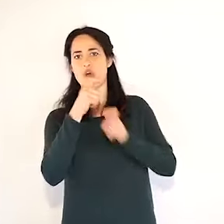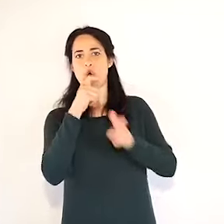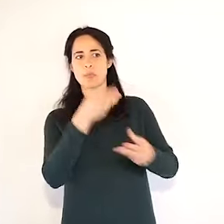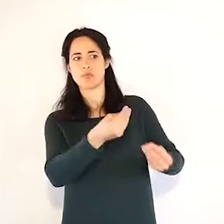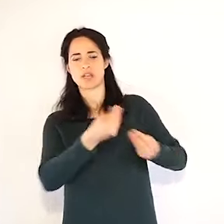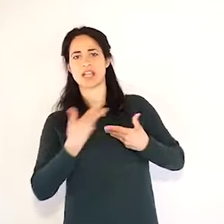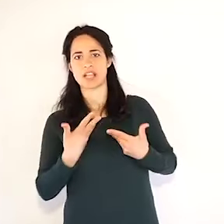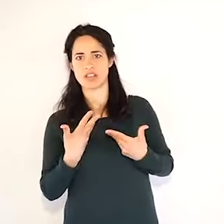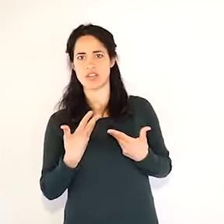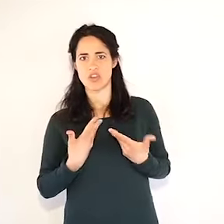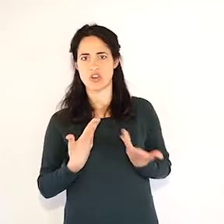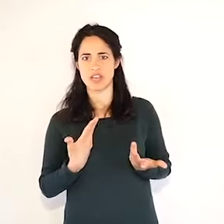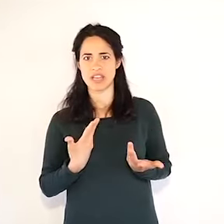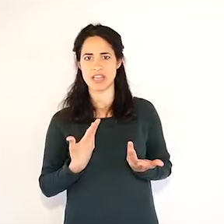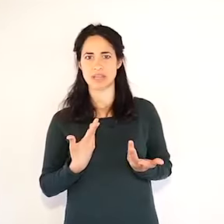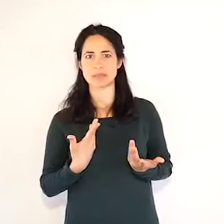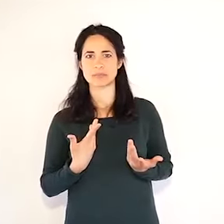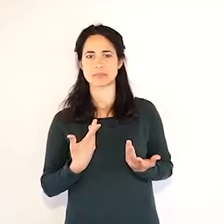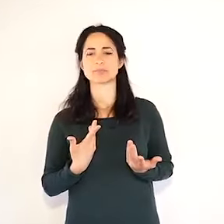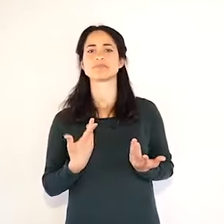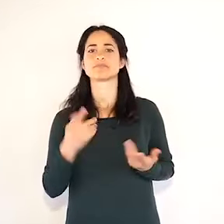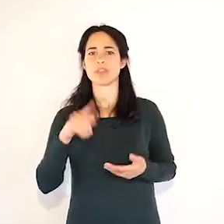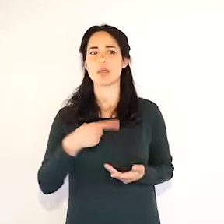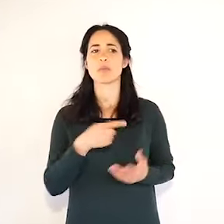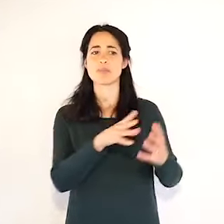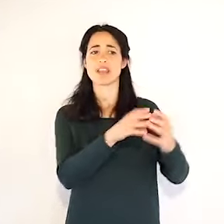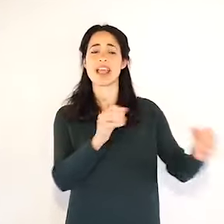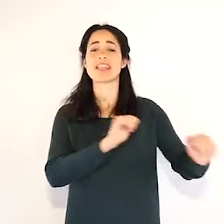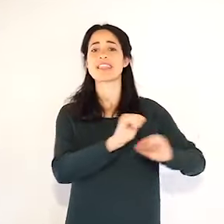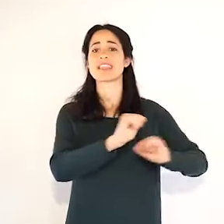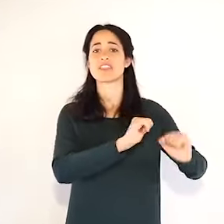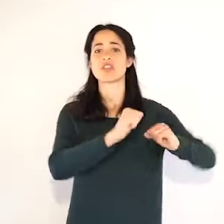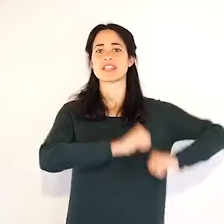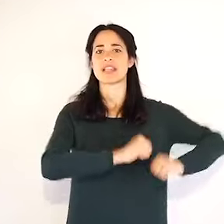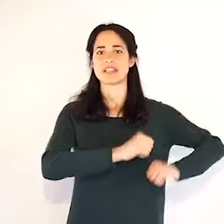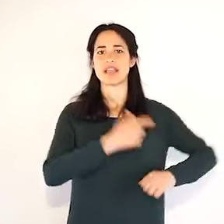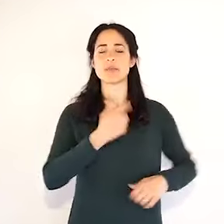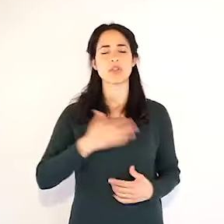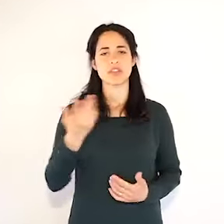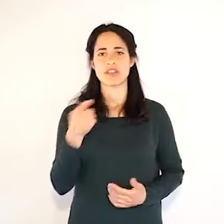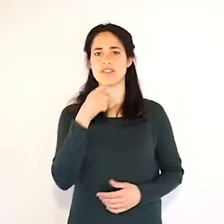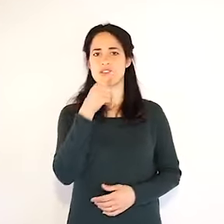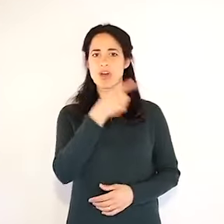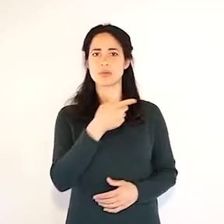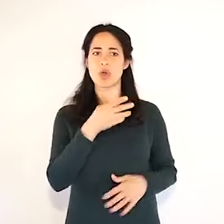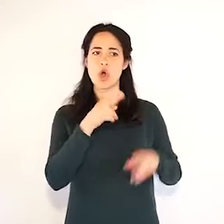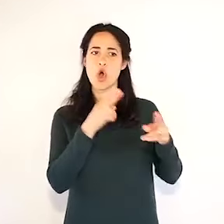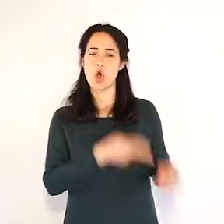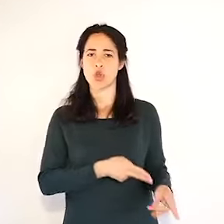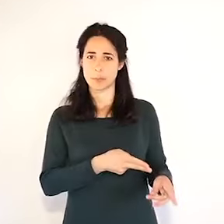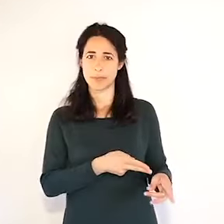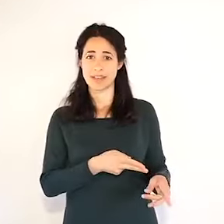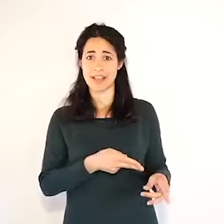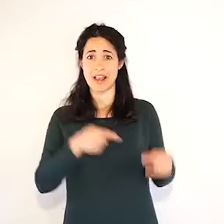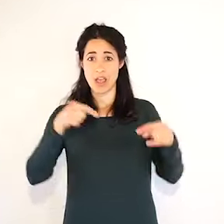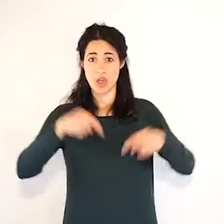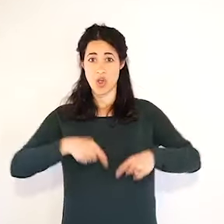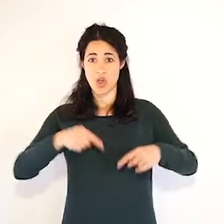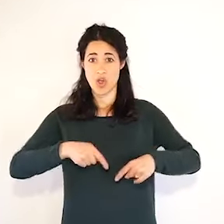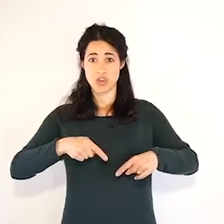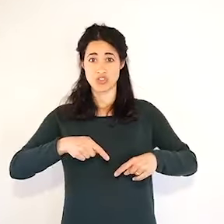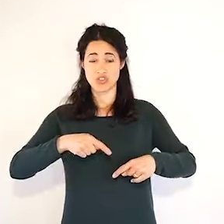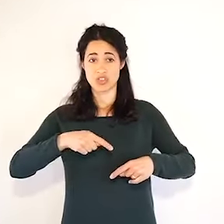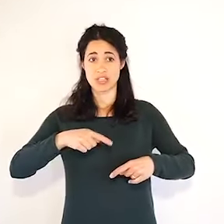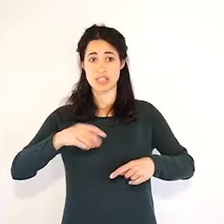sanitarie, perché in ospedale oggi se avessimo contatti di eccesso ospedalieri che sono avvenuti in